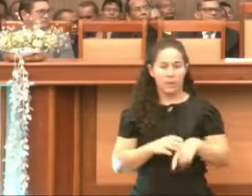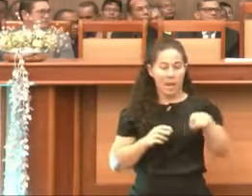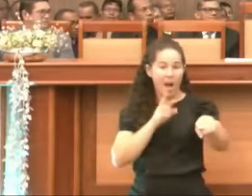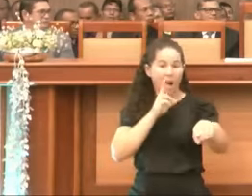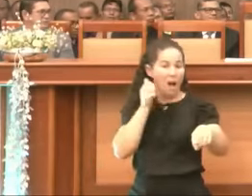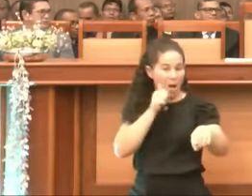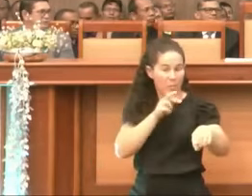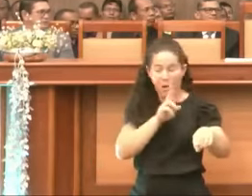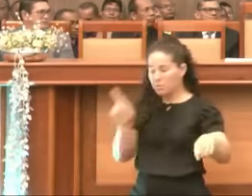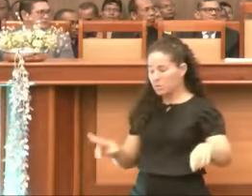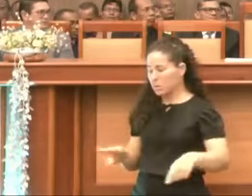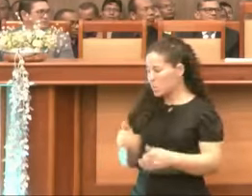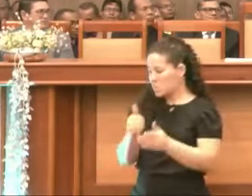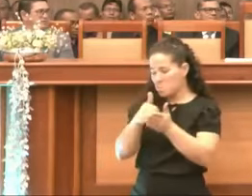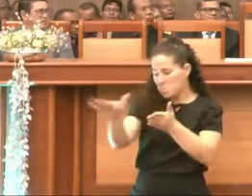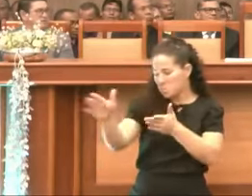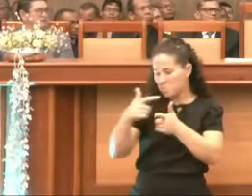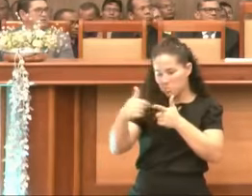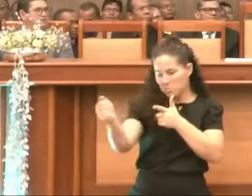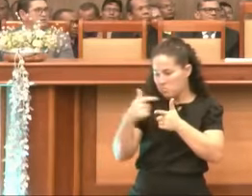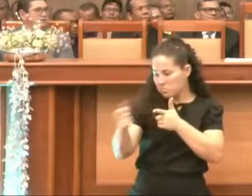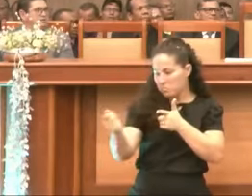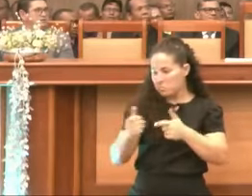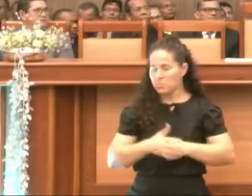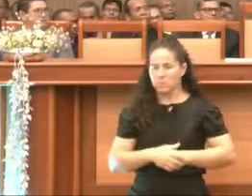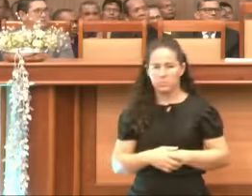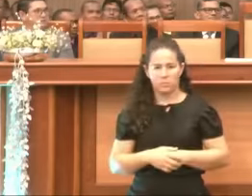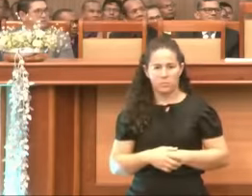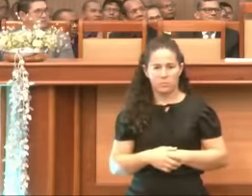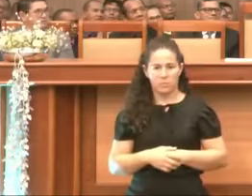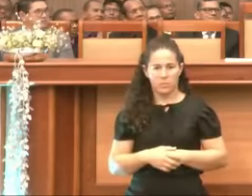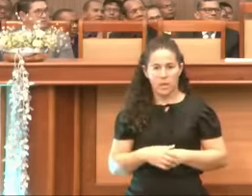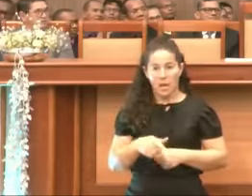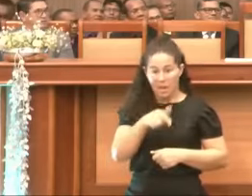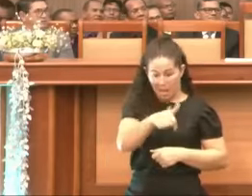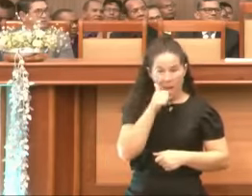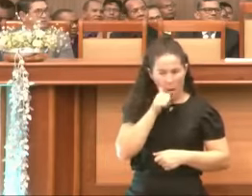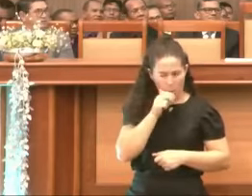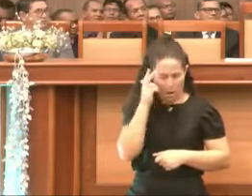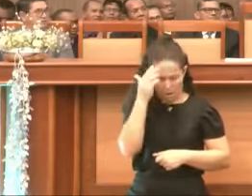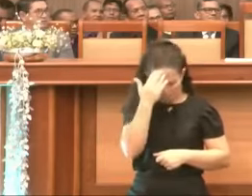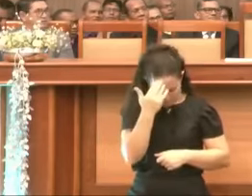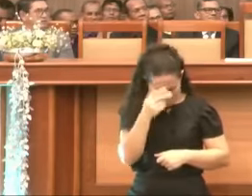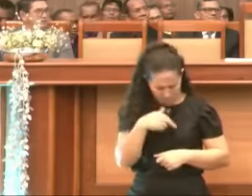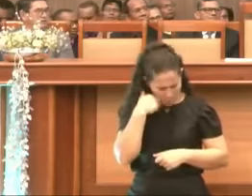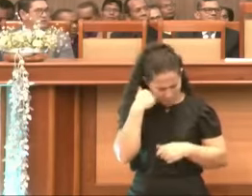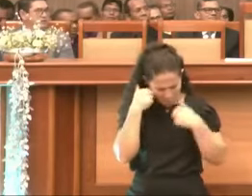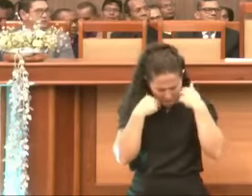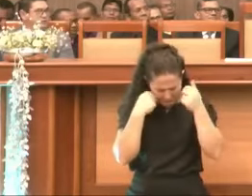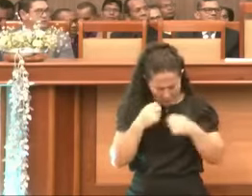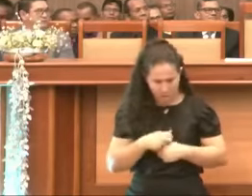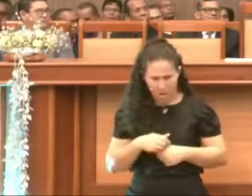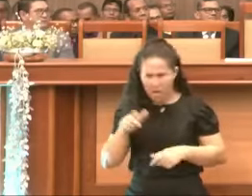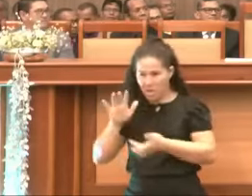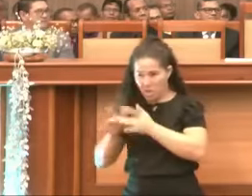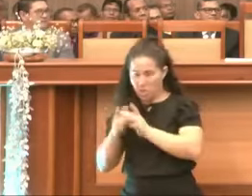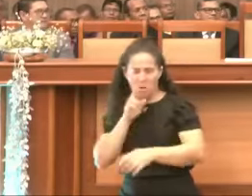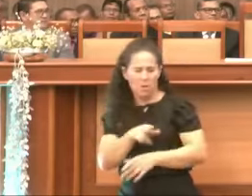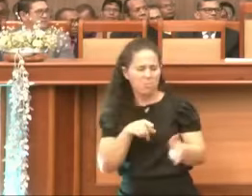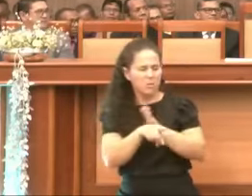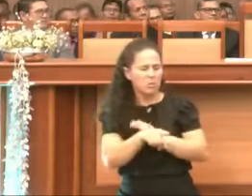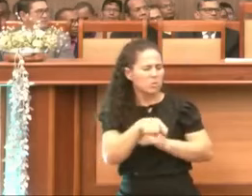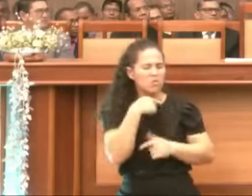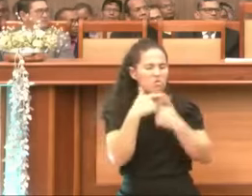O que ela disse? Foram embora. E ela com a cabeça baixa, ele disse, ninguém te condenou? Não,